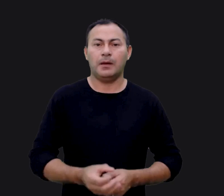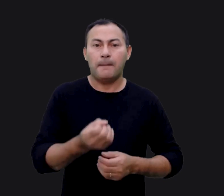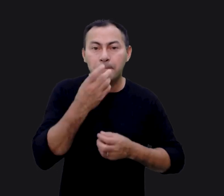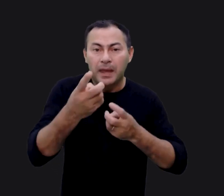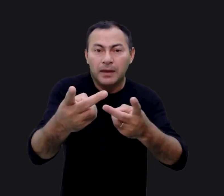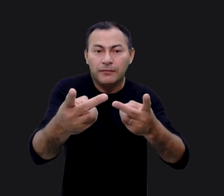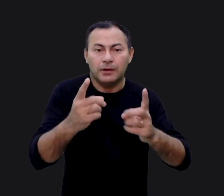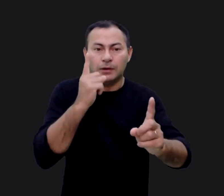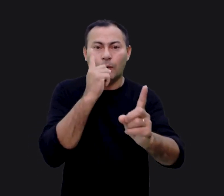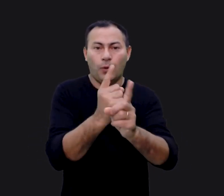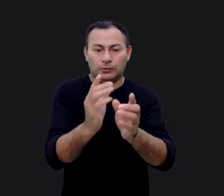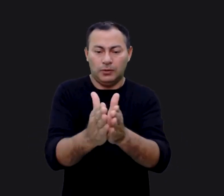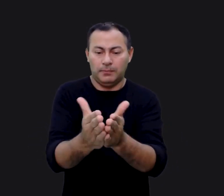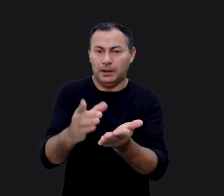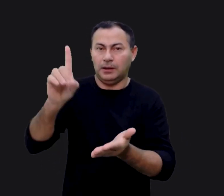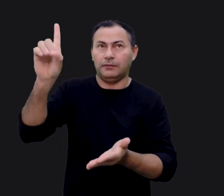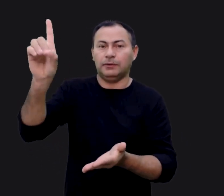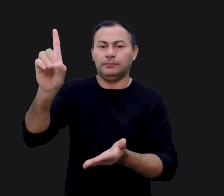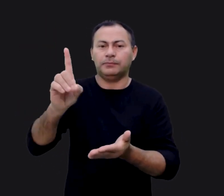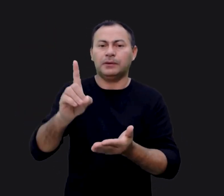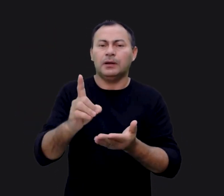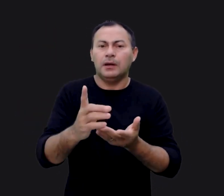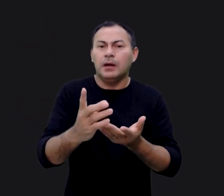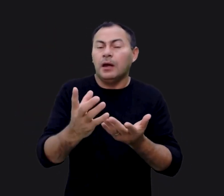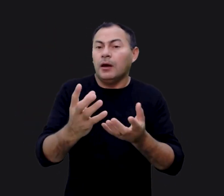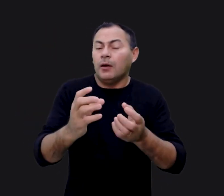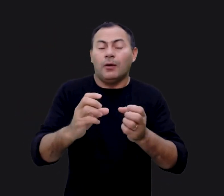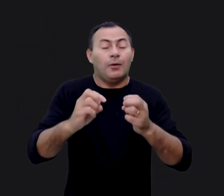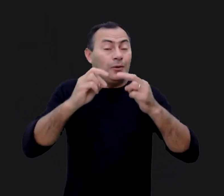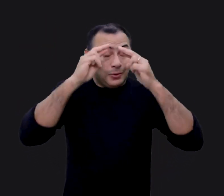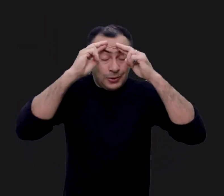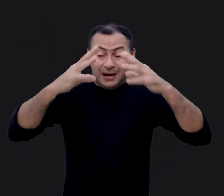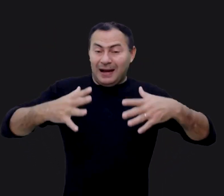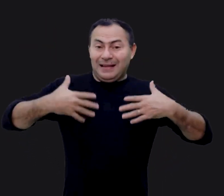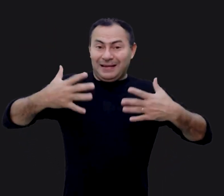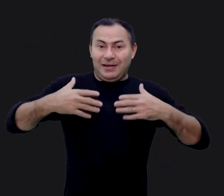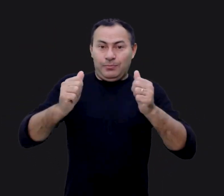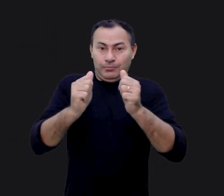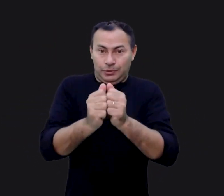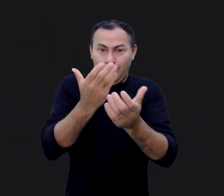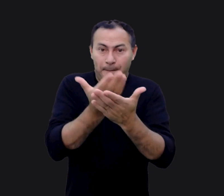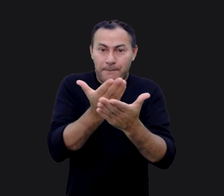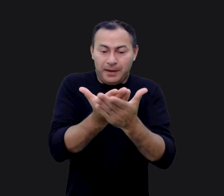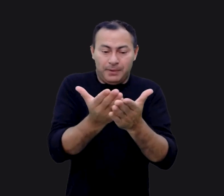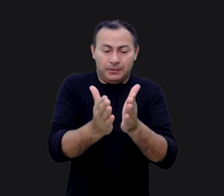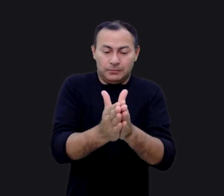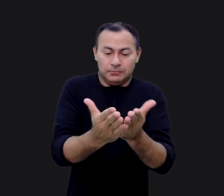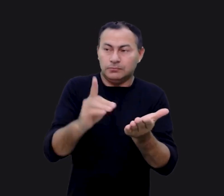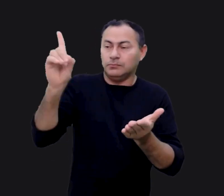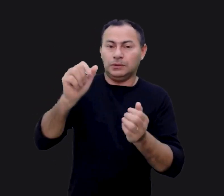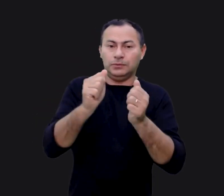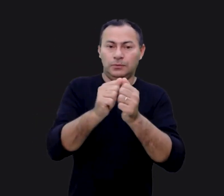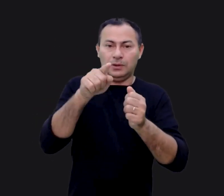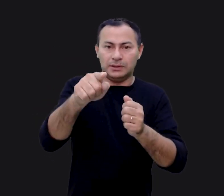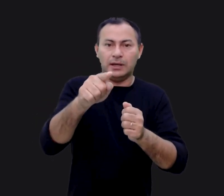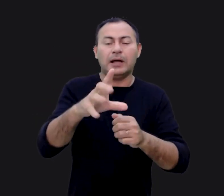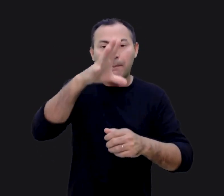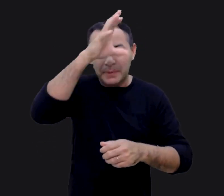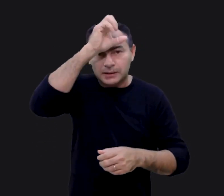Muito bem-vindo para o Encontro com uma Palavra. Considero uma grande honra estudar a Bíblia com você e estou muito feliz por você estar aprendendo